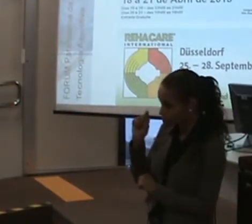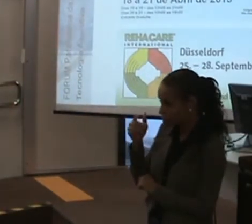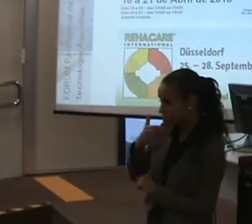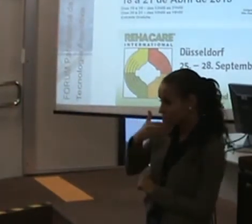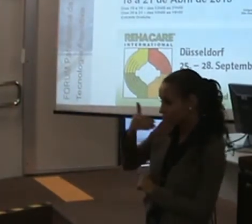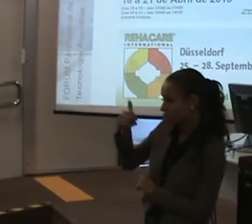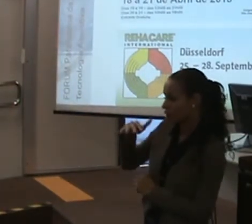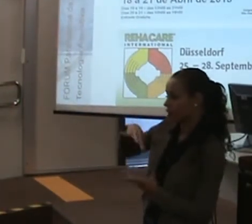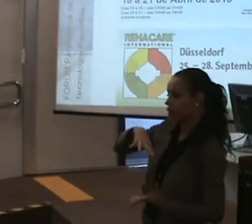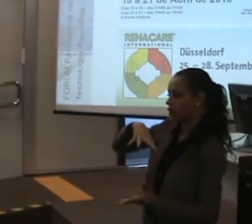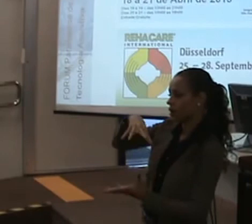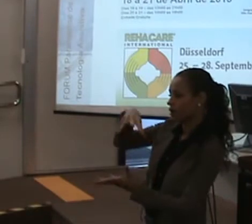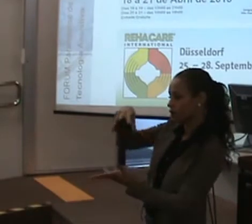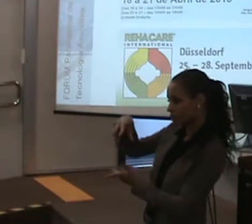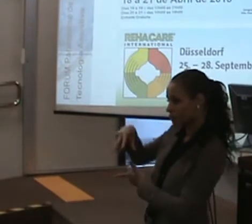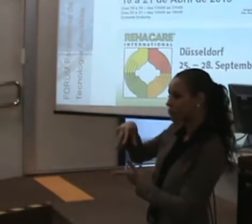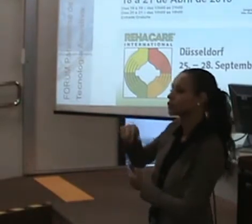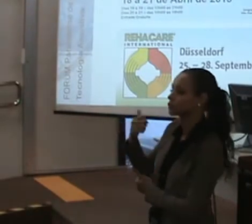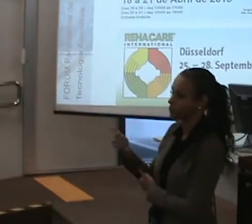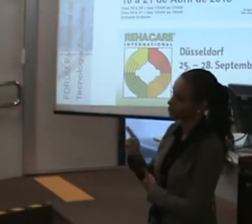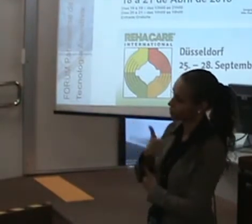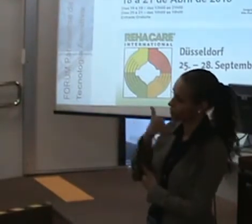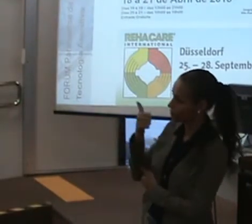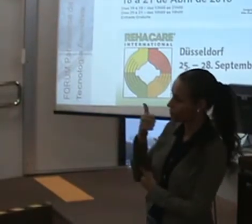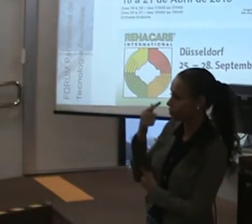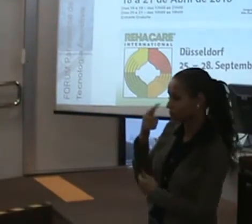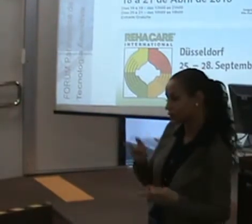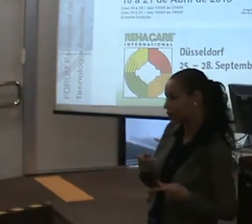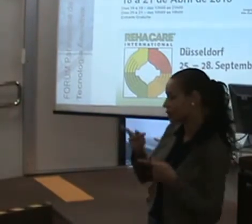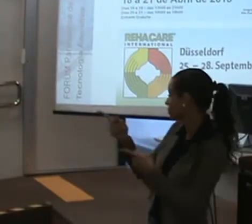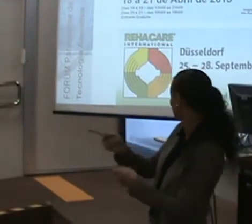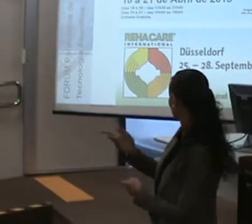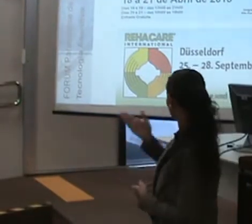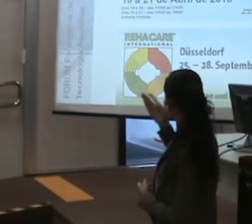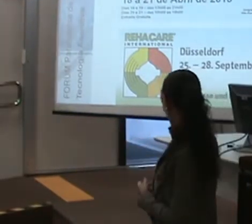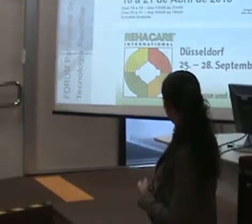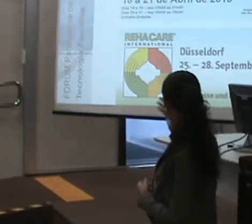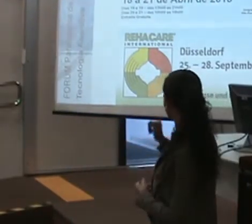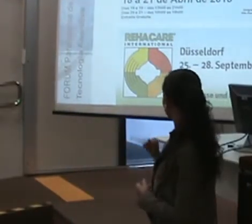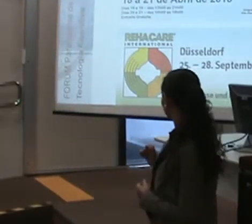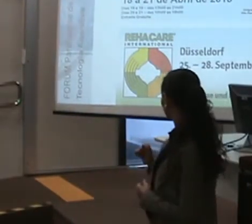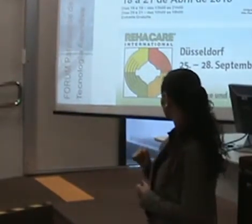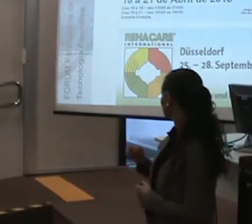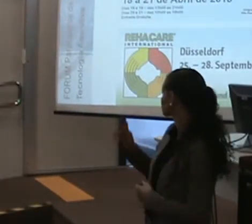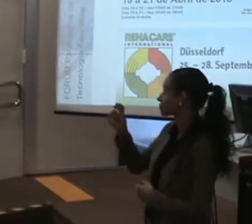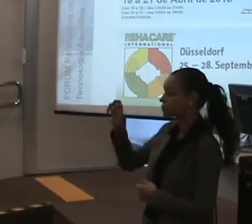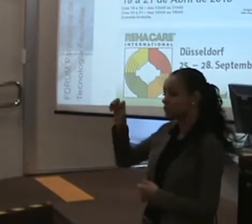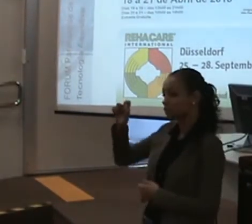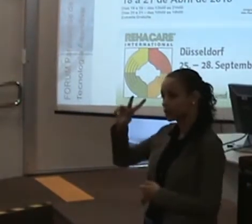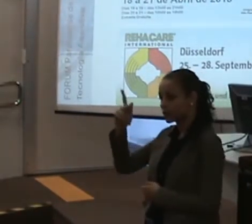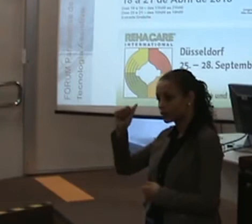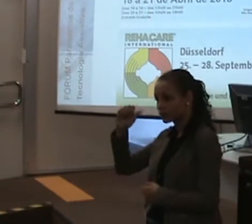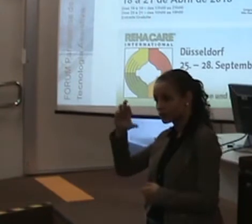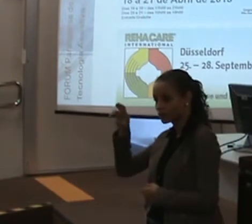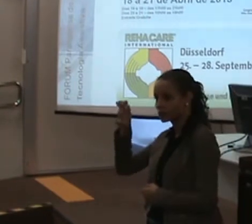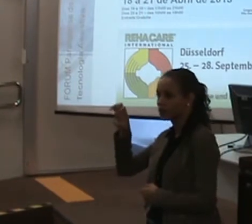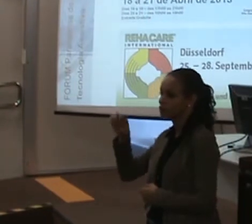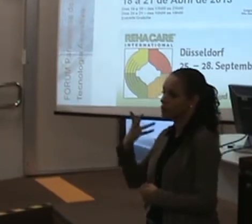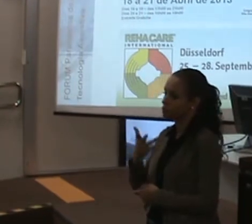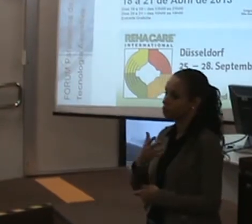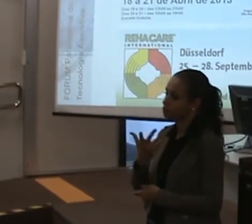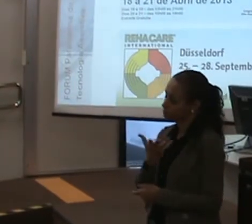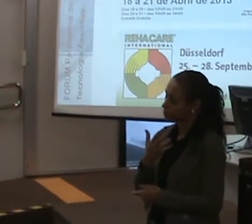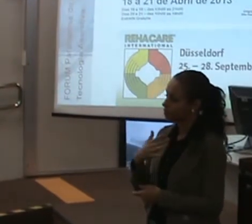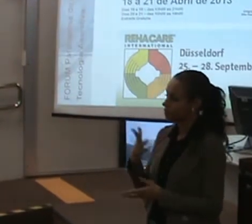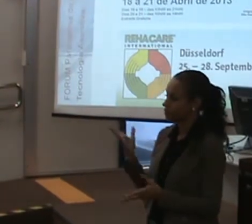melhor no mundo, vale a pena visitar a Reaquer, que é a feira de Düsseldorf, eu tive o prazer em estar lá. É uma